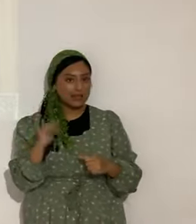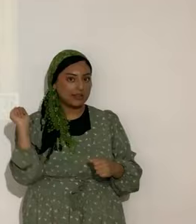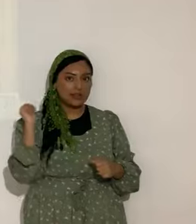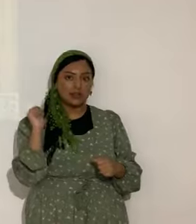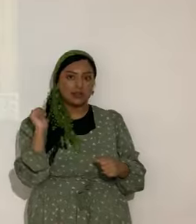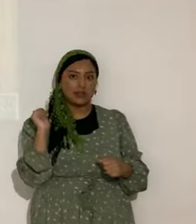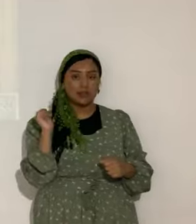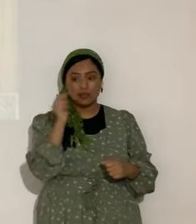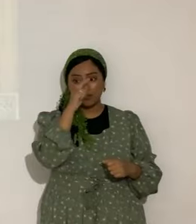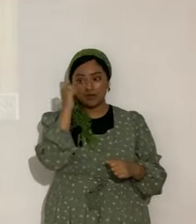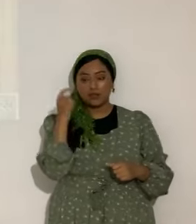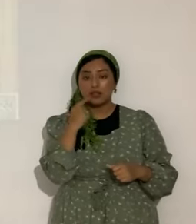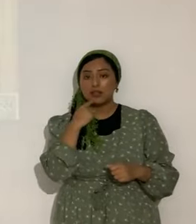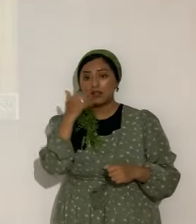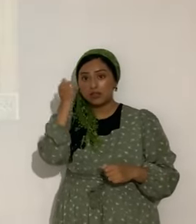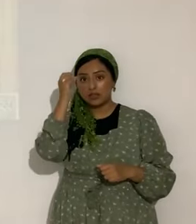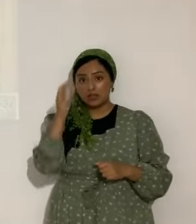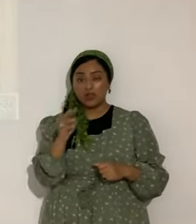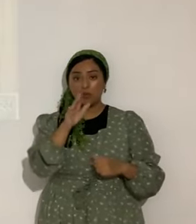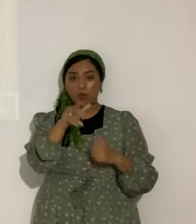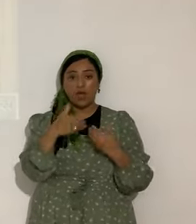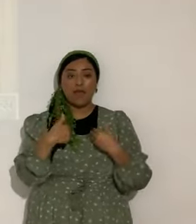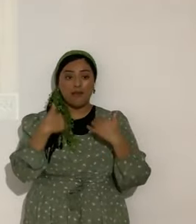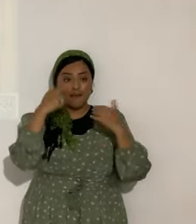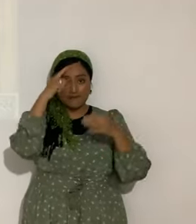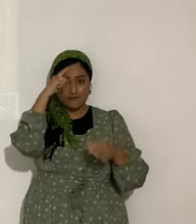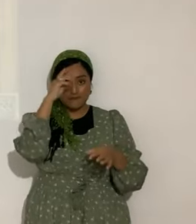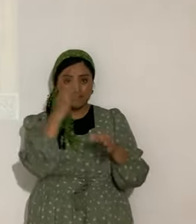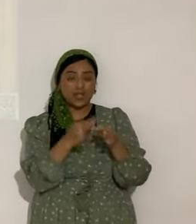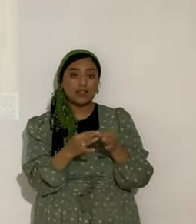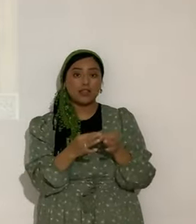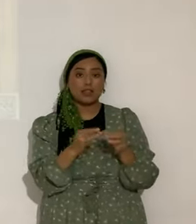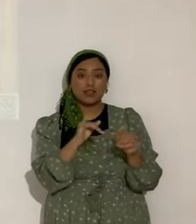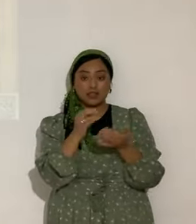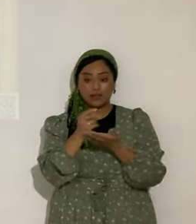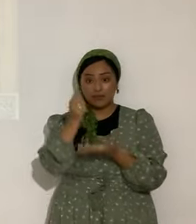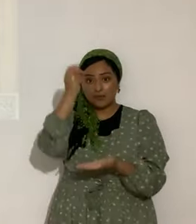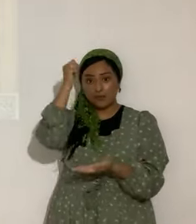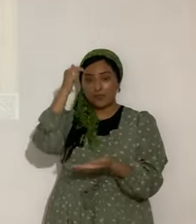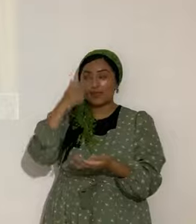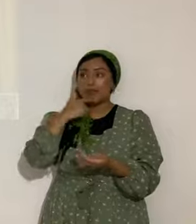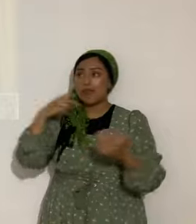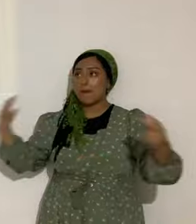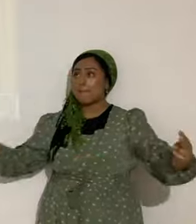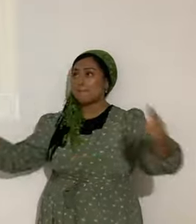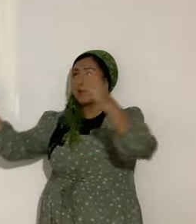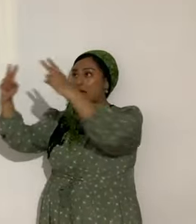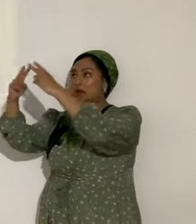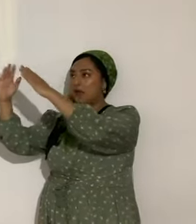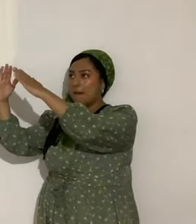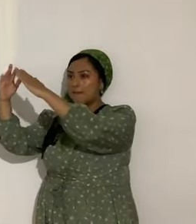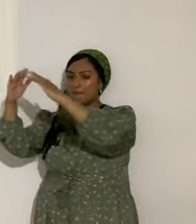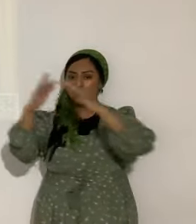Porque lo dice Yashua. Si tuvieras fe como un grano de mostaza. Uf. Dirías este monte. Muévete. Y ahorita. Eso ya lo he explicado.